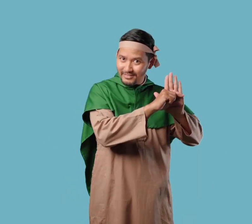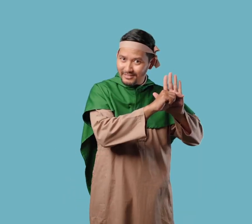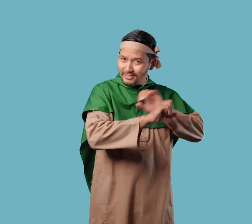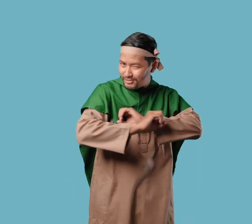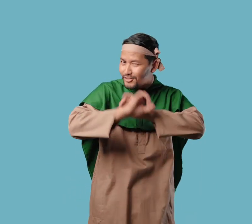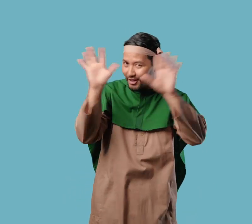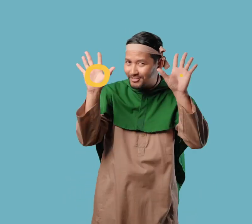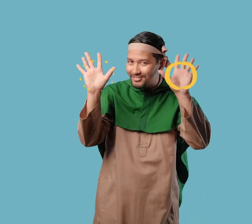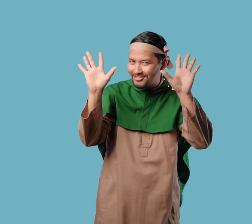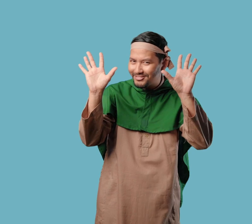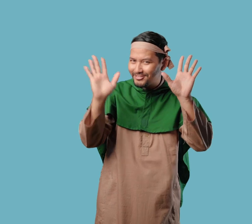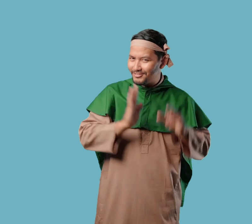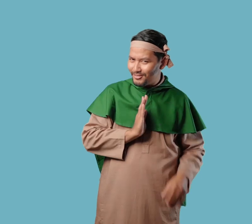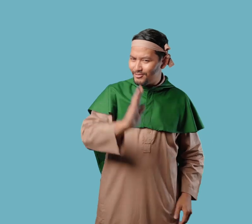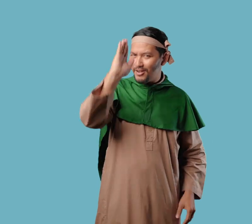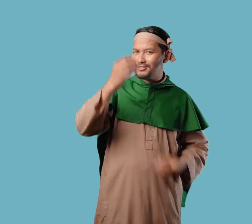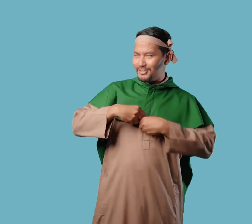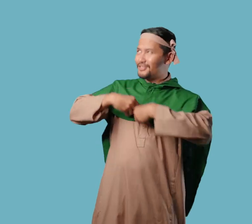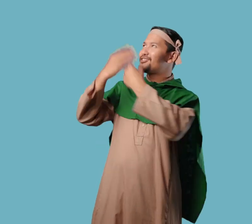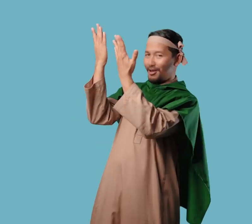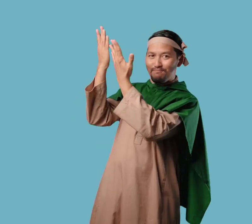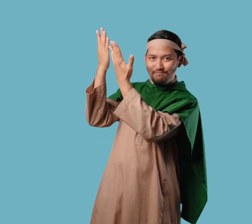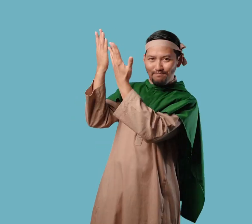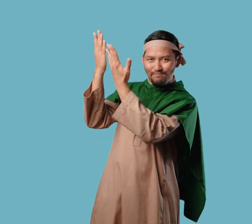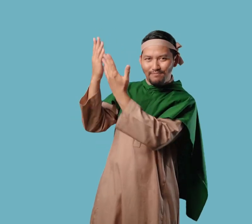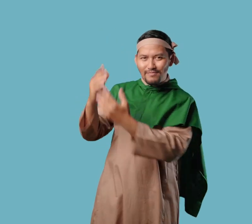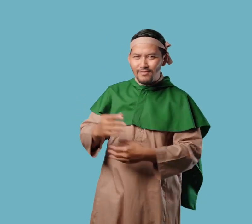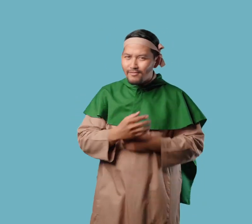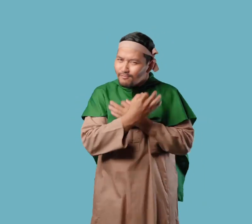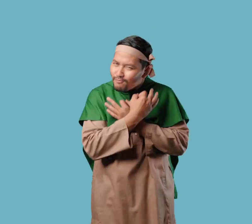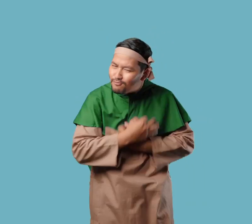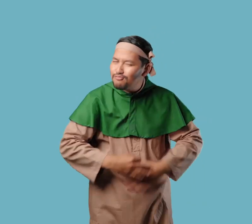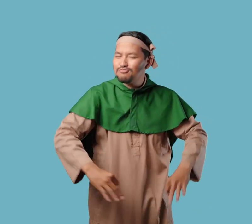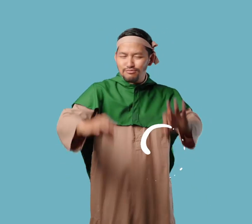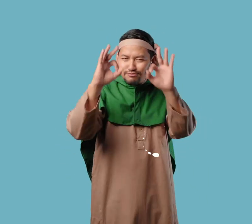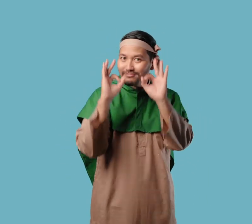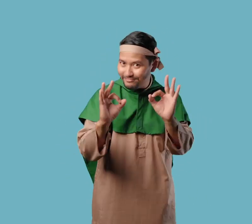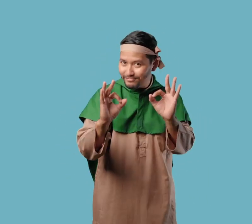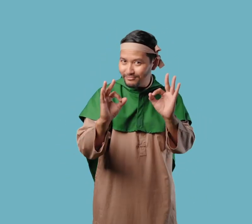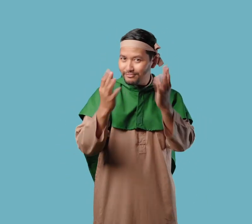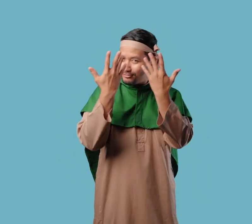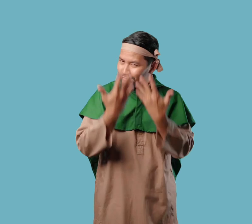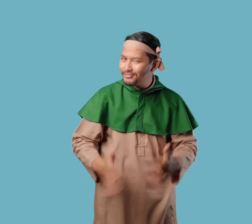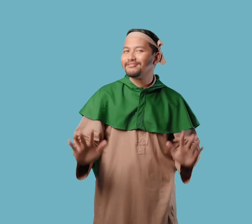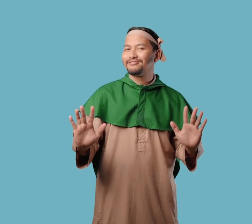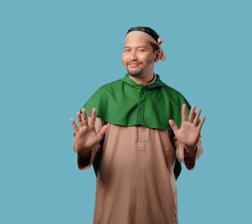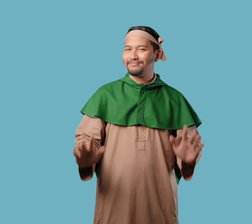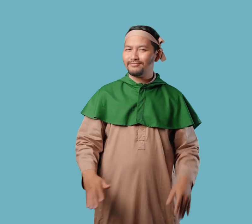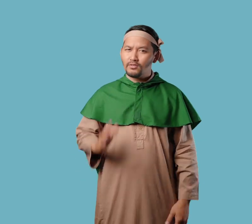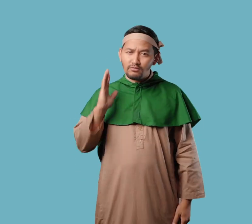Ayat ini menjelaskan bahwa agama Islam sudah sempurna Dan tidak akan turun wahyu